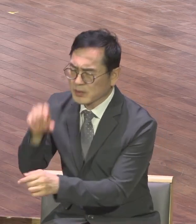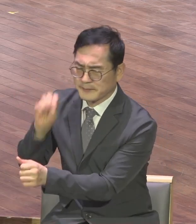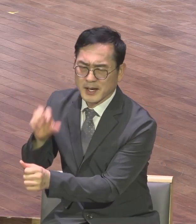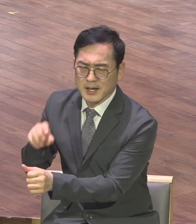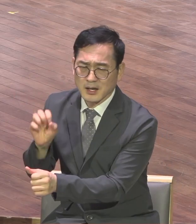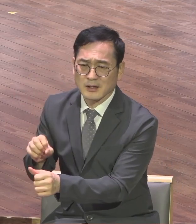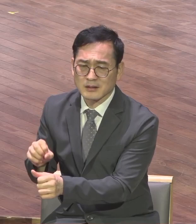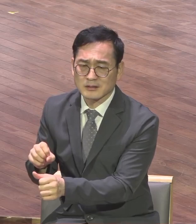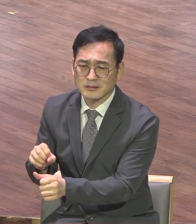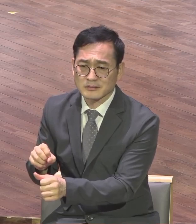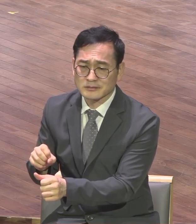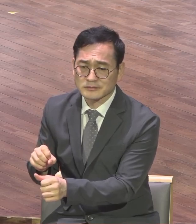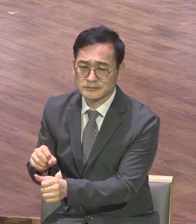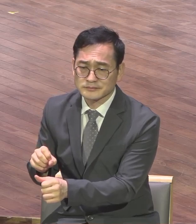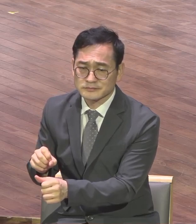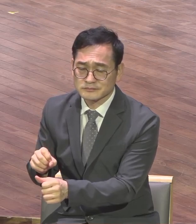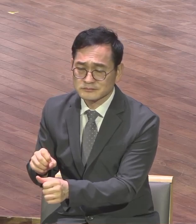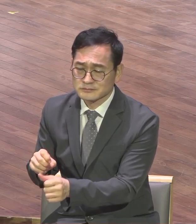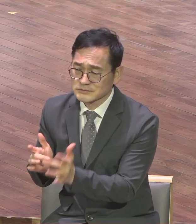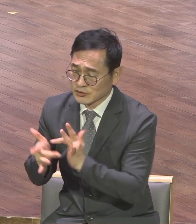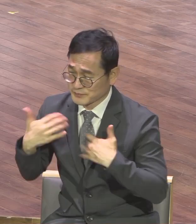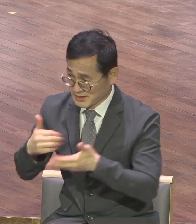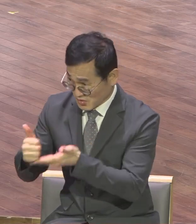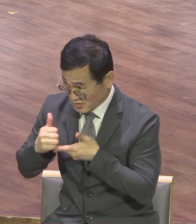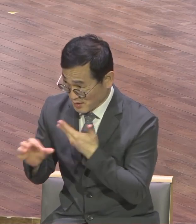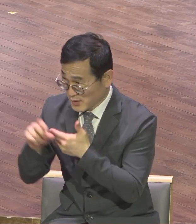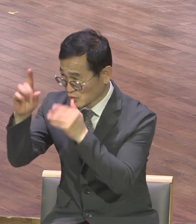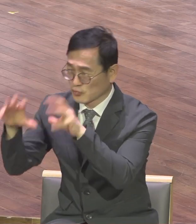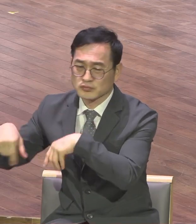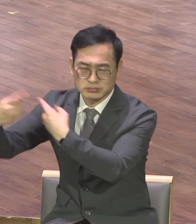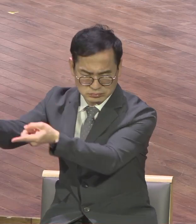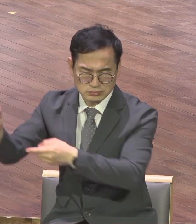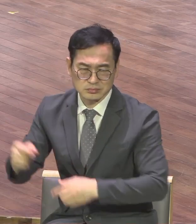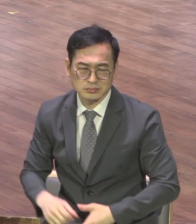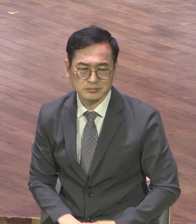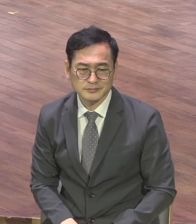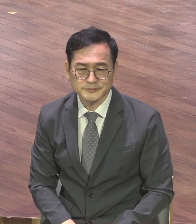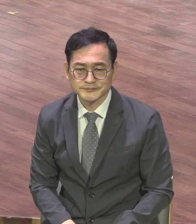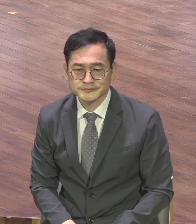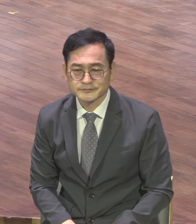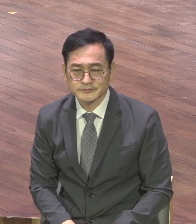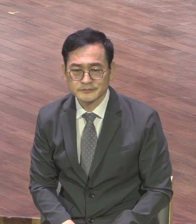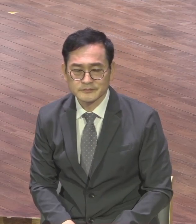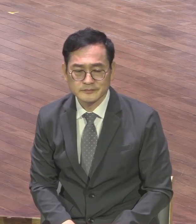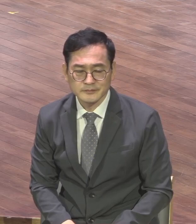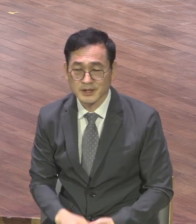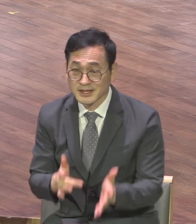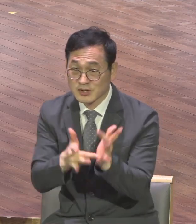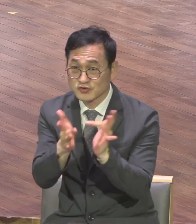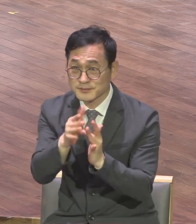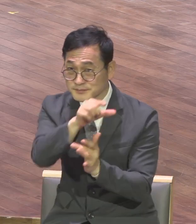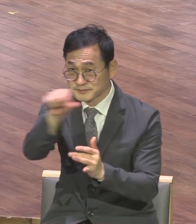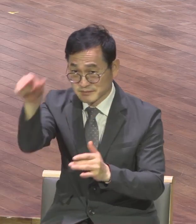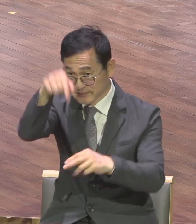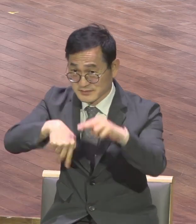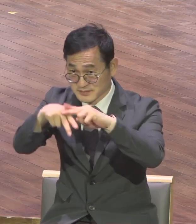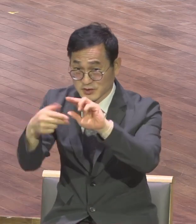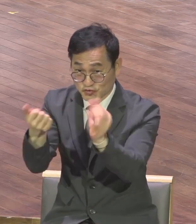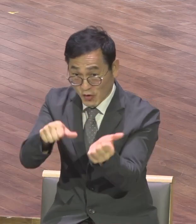구원은 공짜요 너눈 필요 없어요 예수님 십자가가 있어 예수님 십자가 돌아가시는데 강도 강도 휴가품 강도요